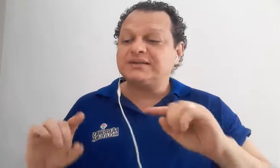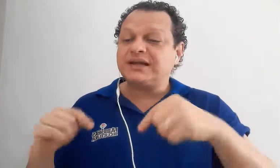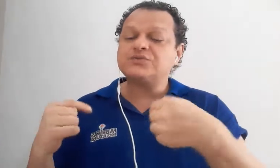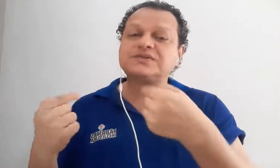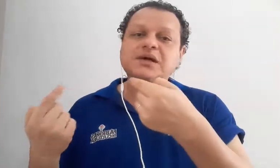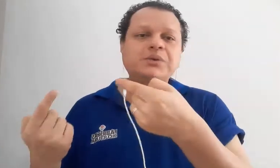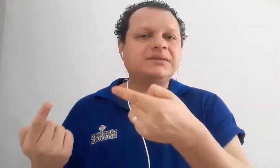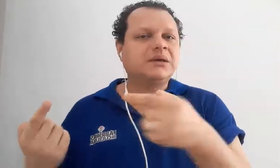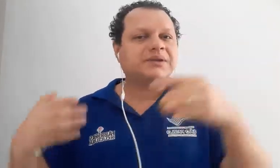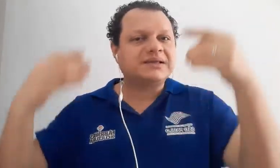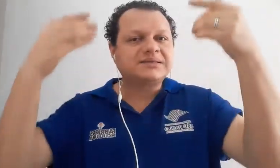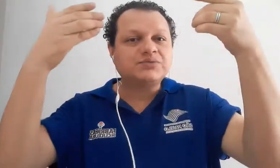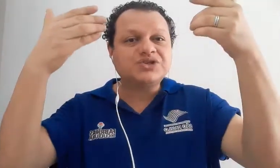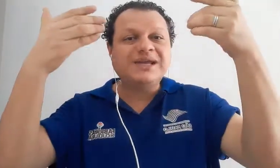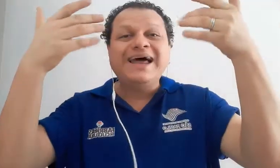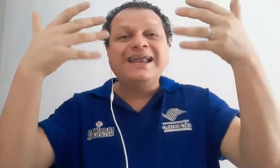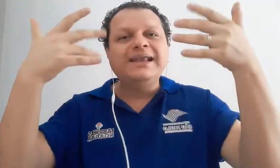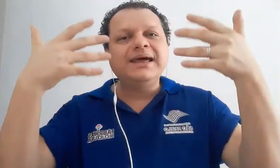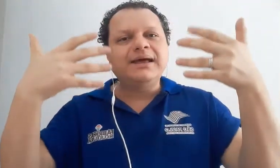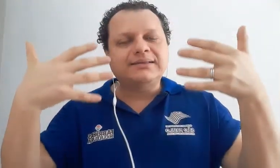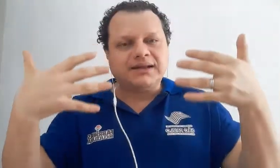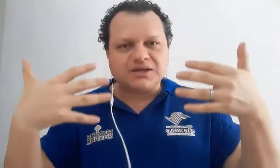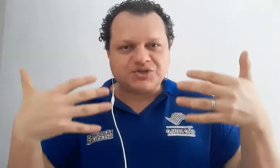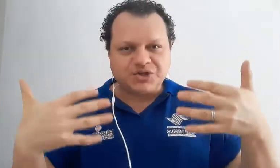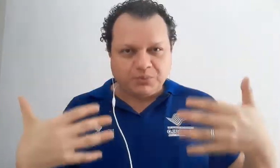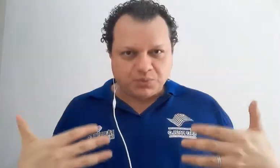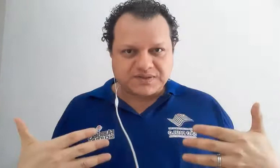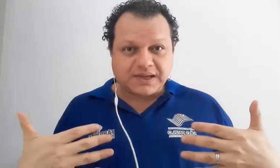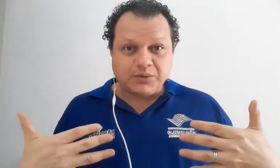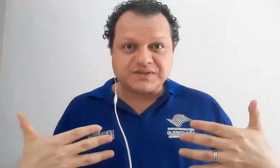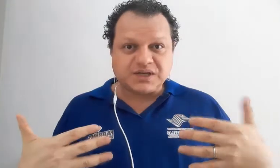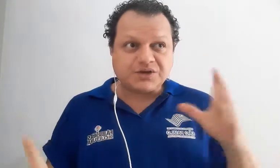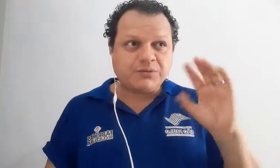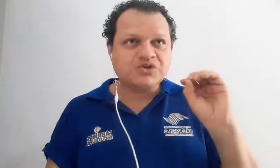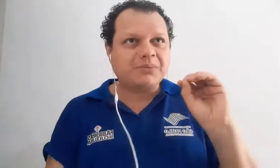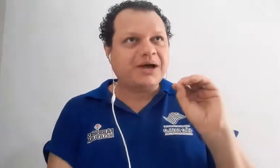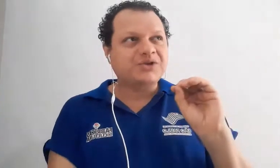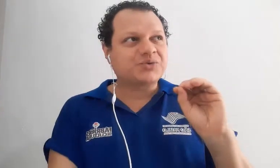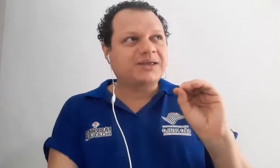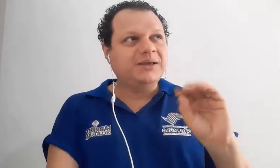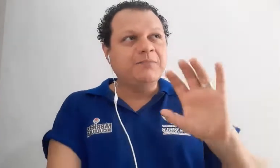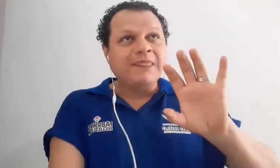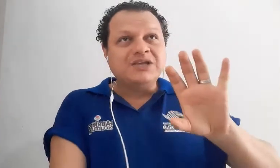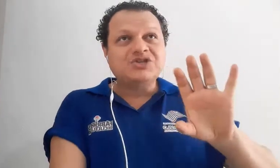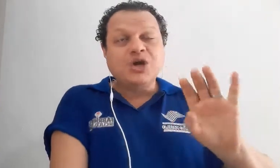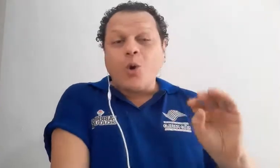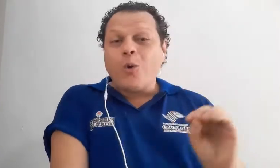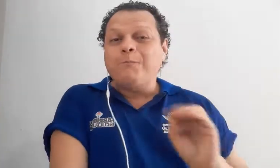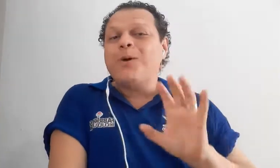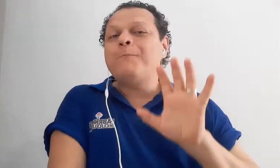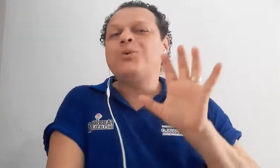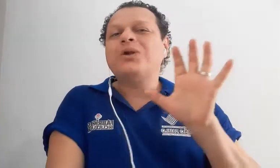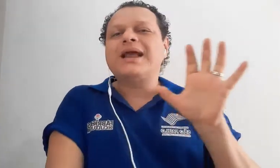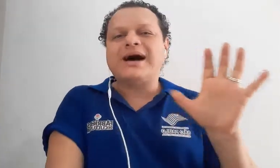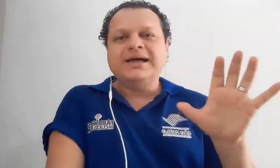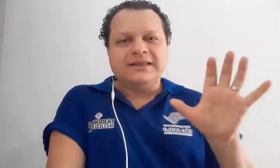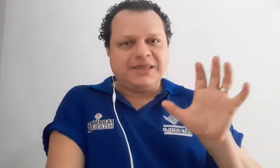tradução e interpretação de letras de música, ou seja, vamos chamar isso aqui de o popular da